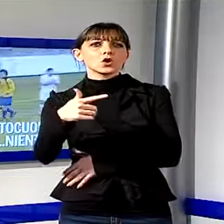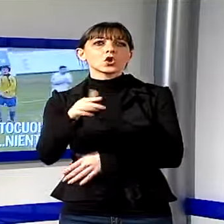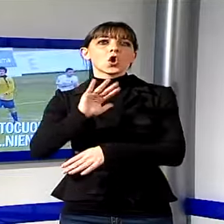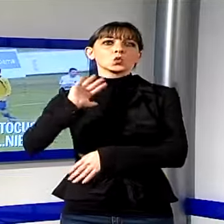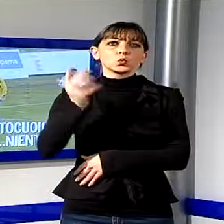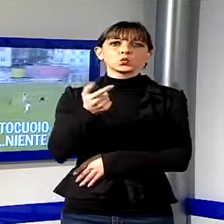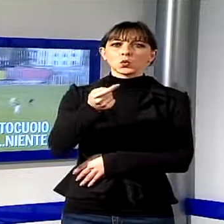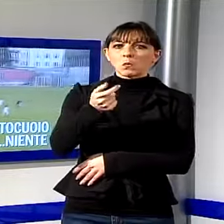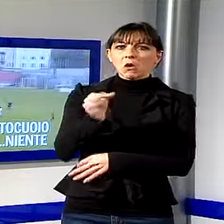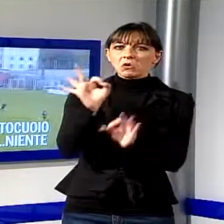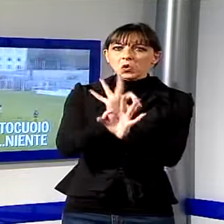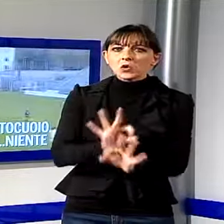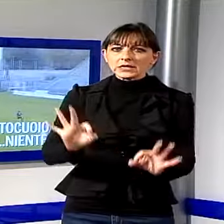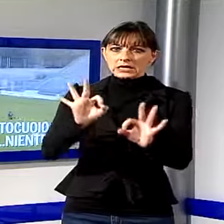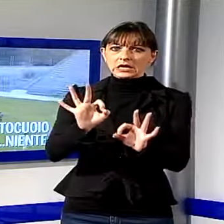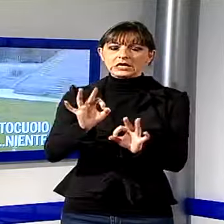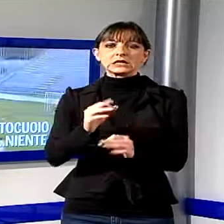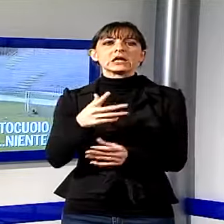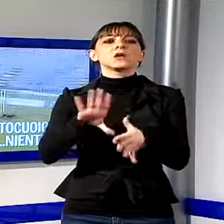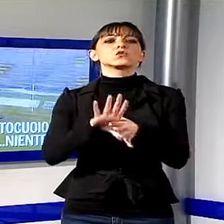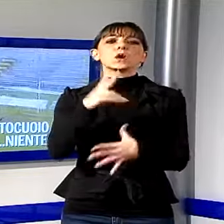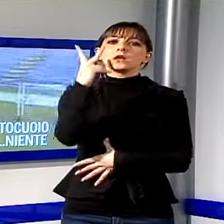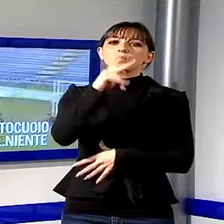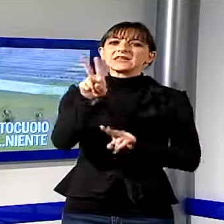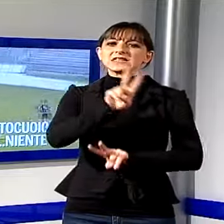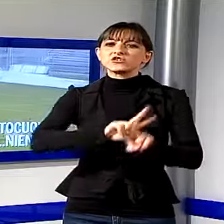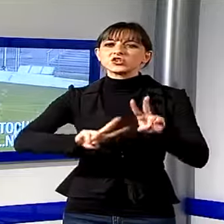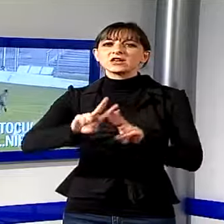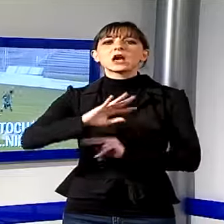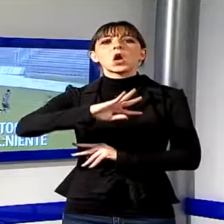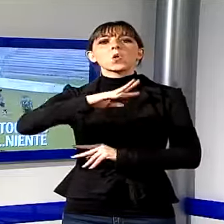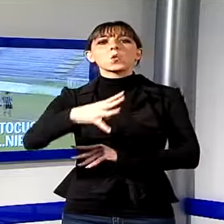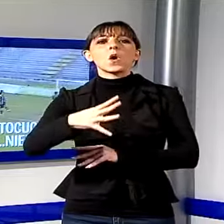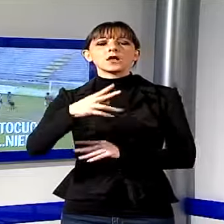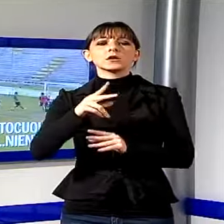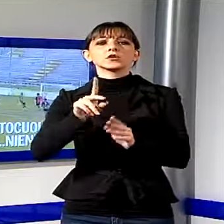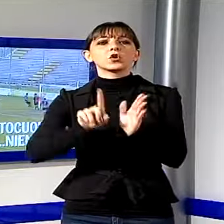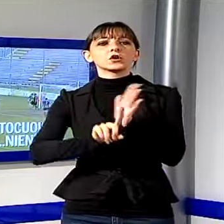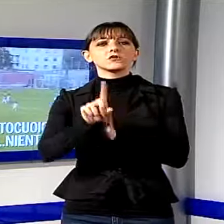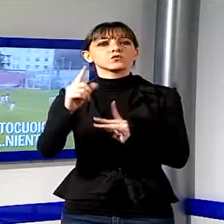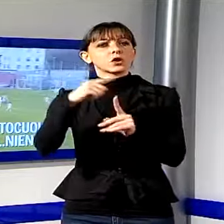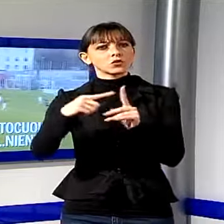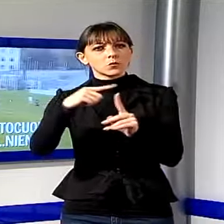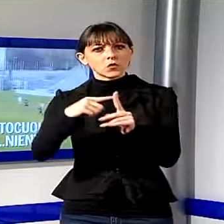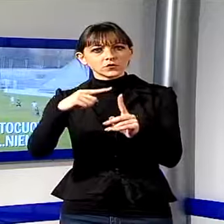cercano il quarto risultato utile consecutivo nella sfida ai nero-verdi di Alvini, rivelazione stagionale in Lega Pro.